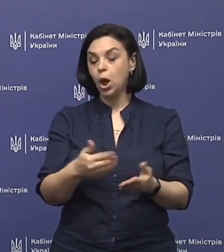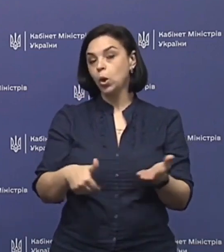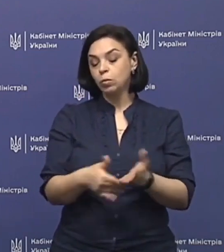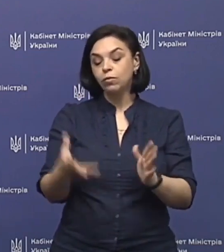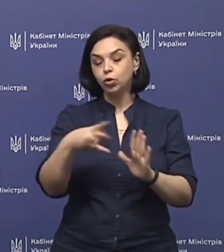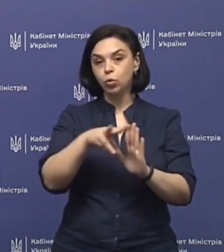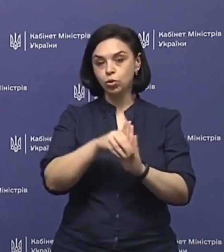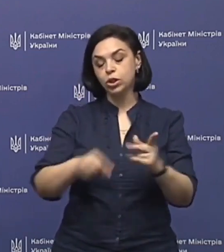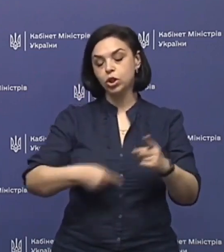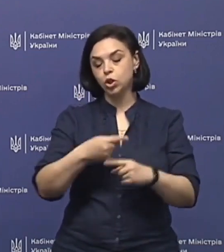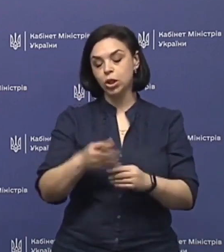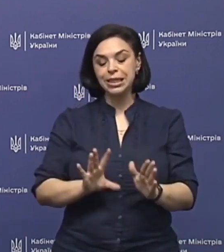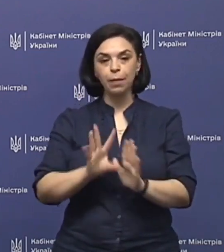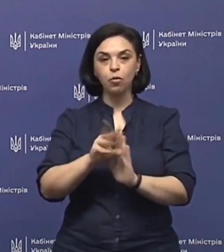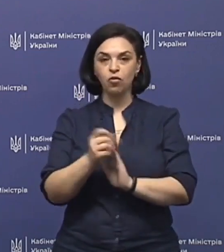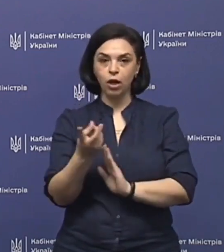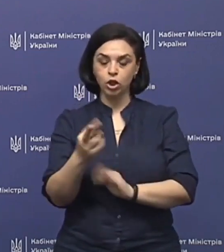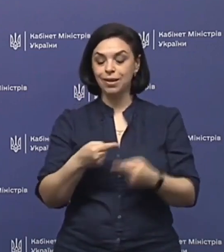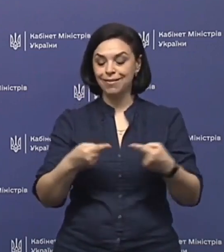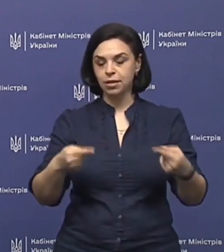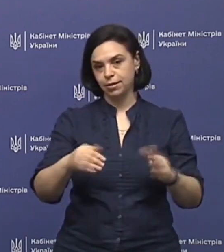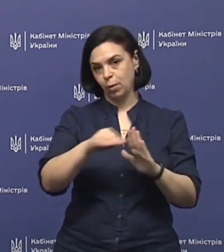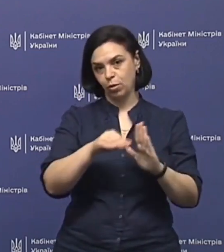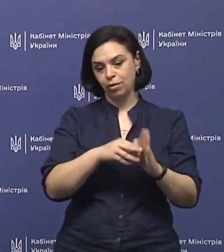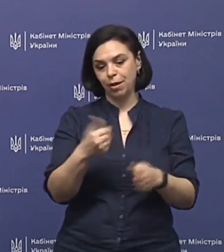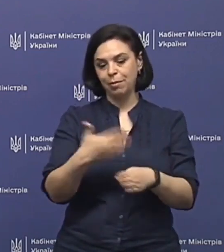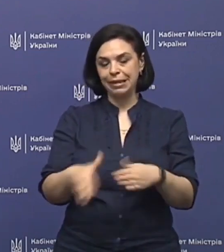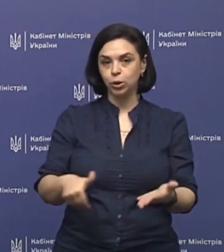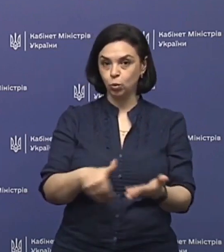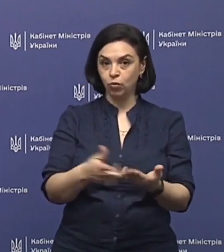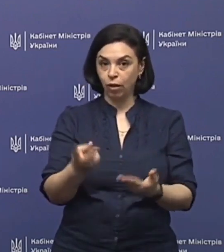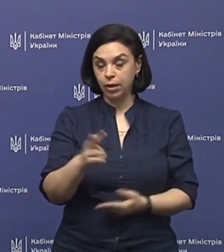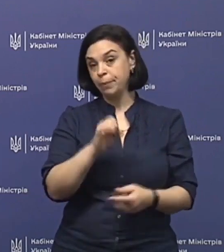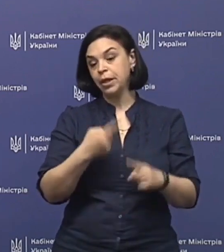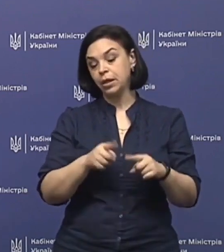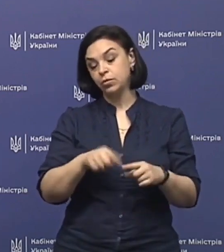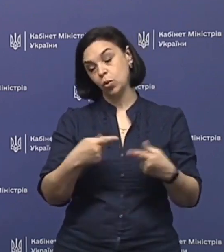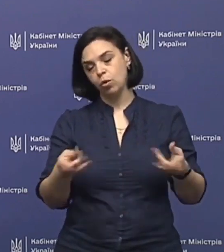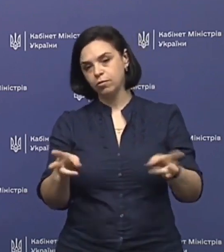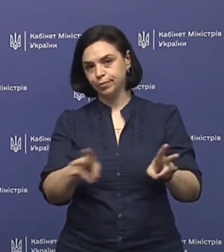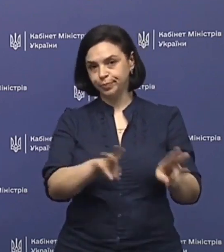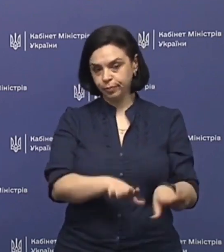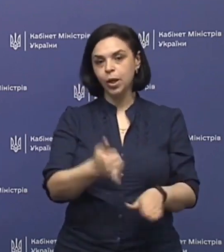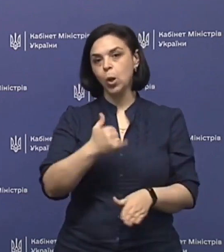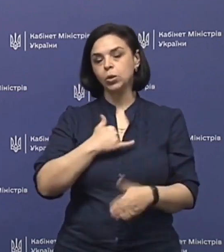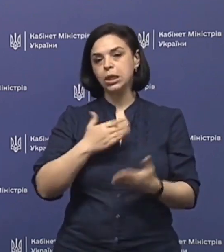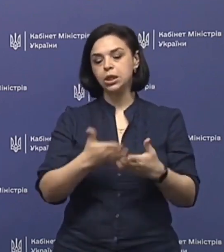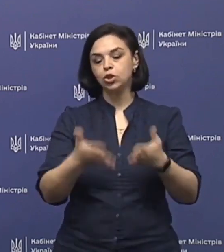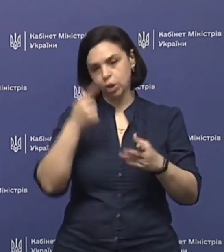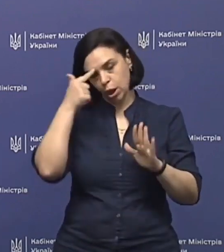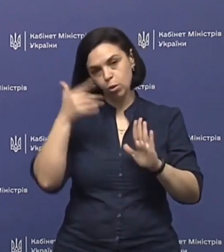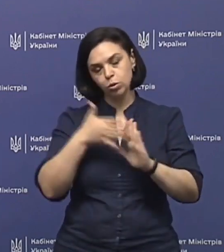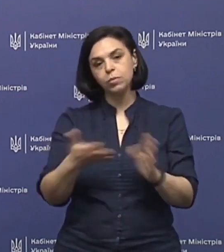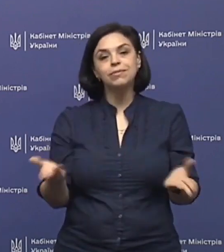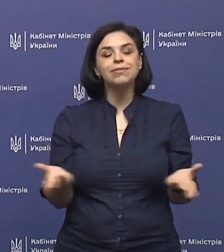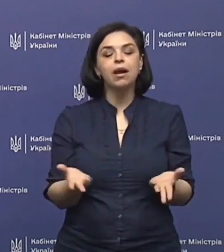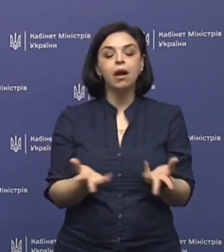тому числі через запровадження різних програм кредитування і всього решта. В нас є чітке розуміння,